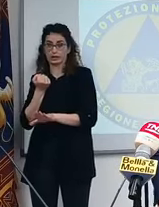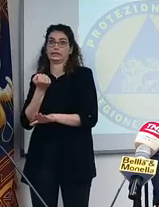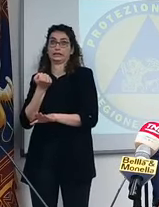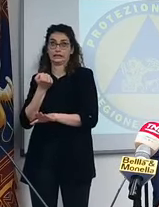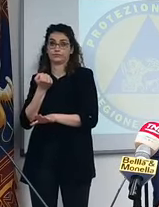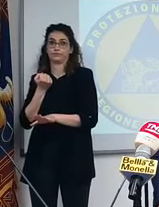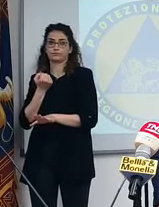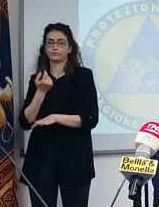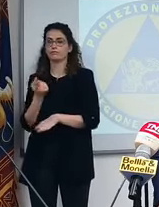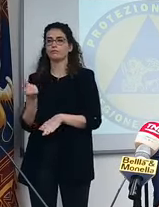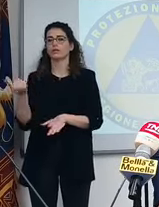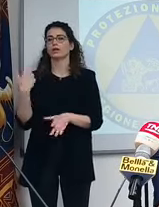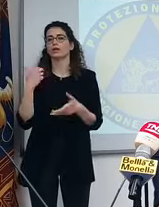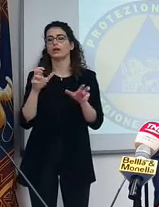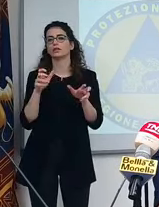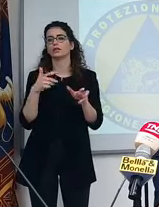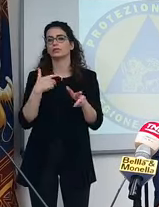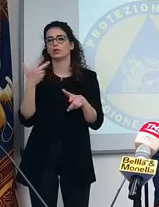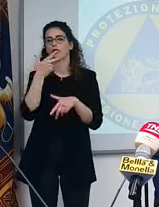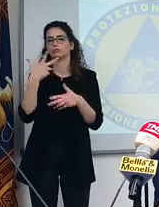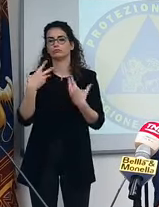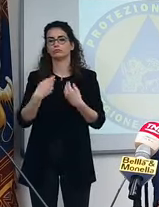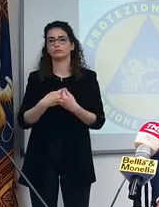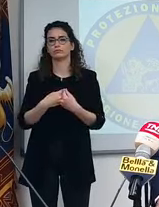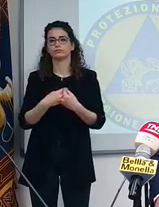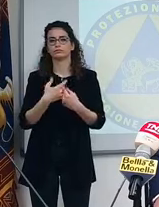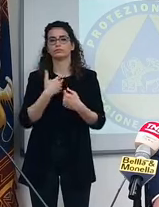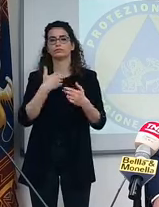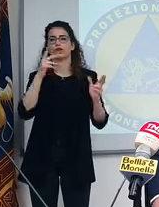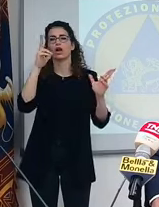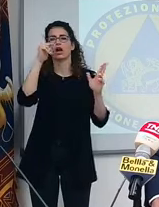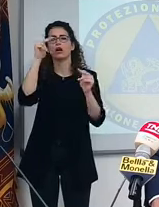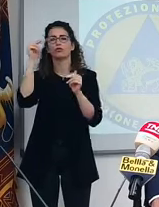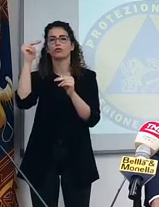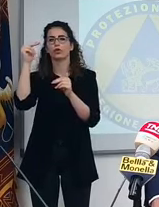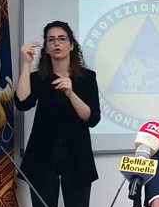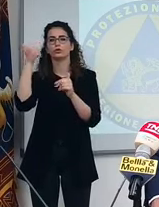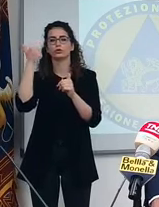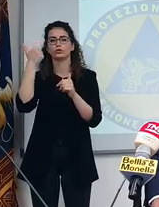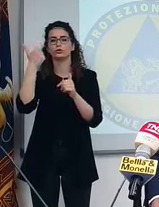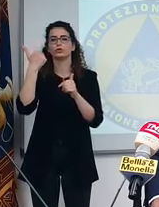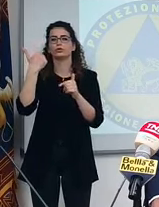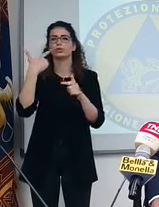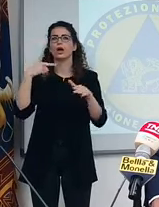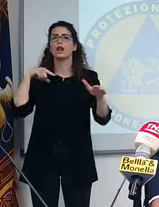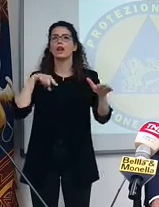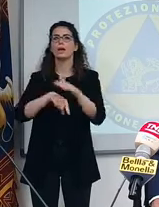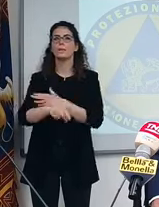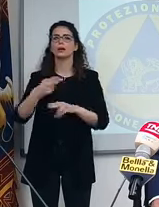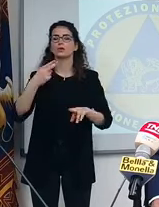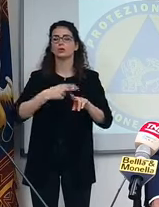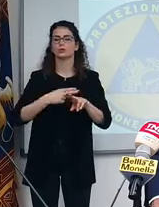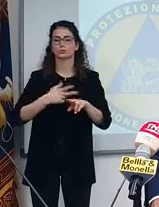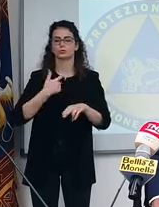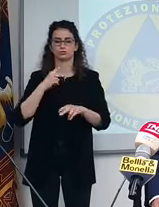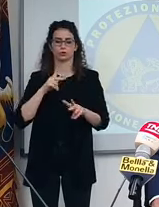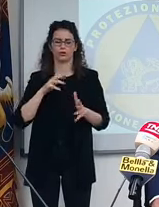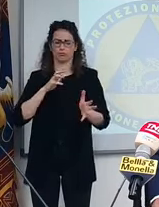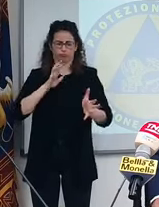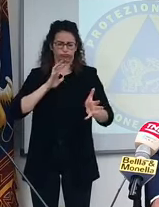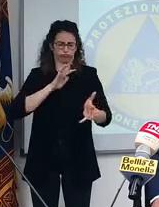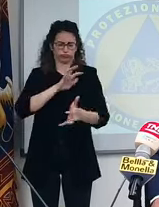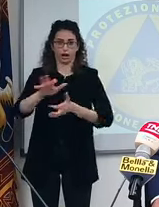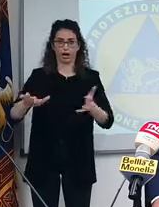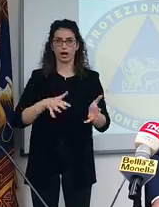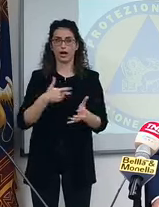Prima ero in tv con dei ristoratori e facevamo vedere tutte le foto, le immagini della metropolitana di Roma dove c'era il caos.